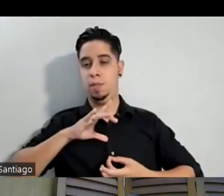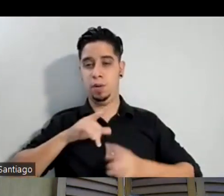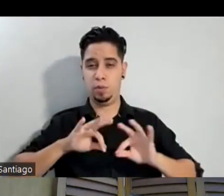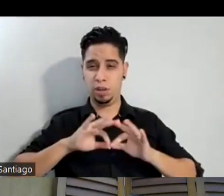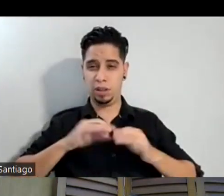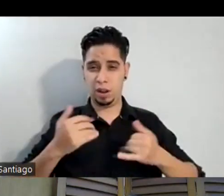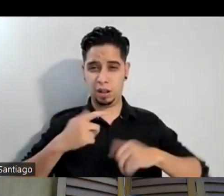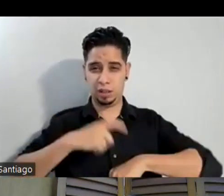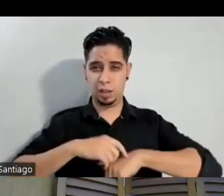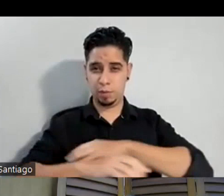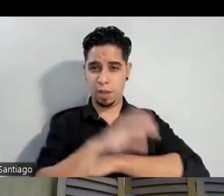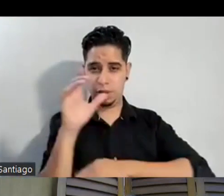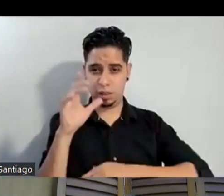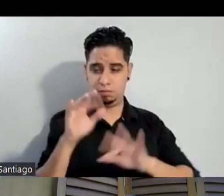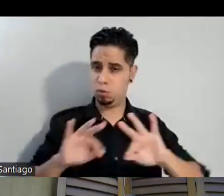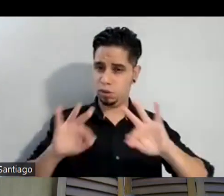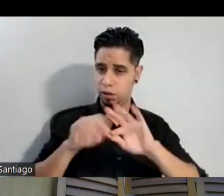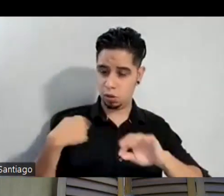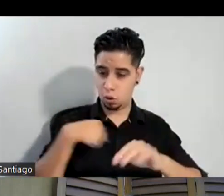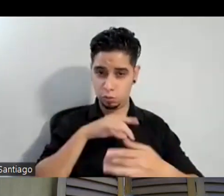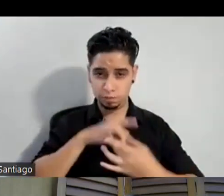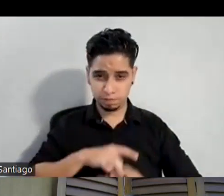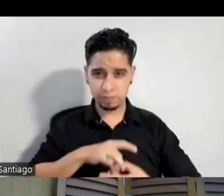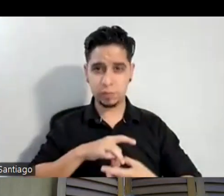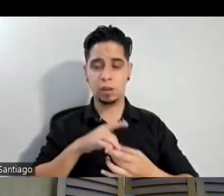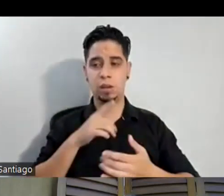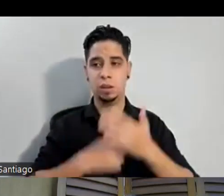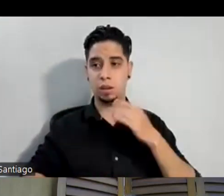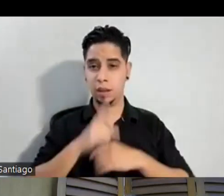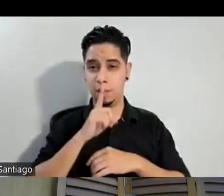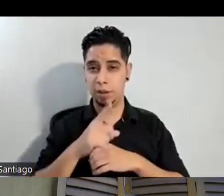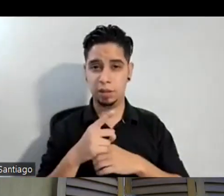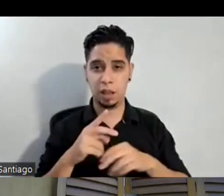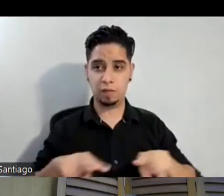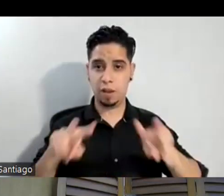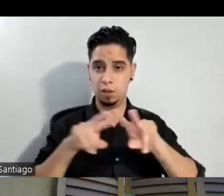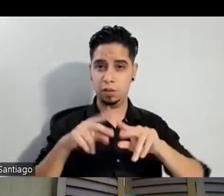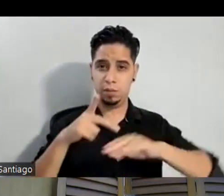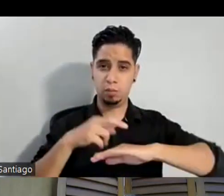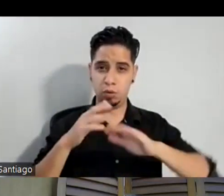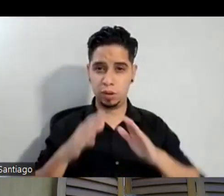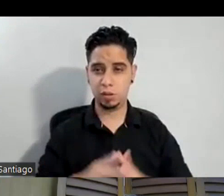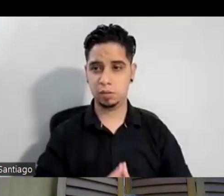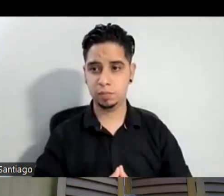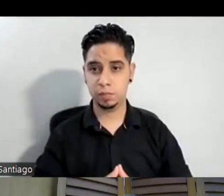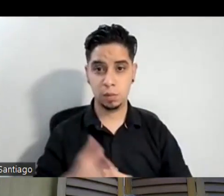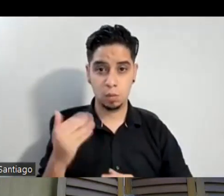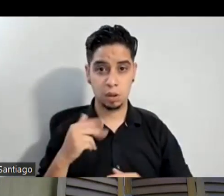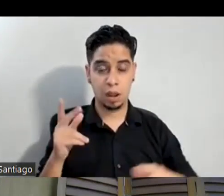es importante reconectar con lo que realmente es el valor del ser puertorriqueño porque todo el pueblo lo que hace es eso y